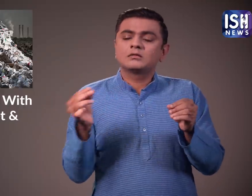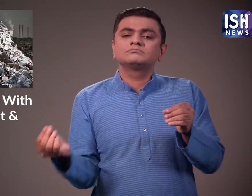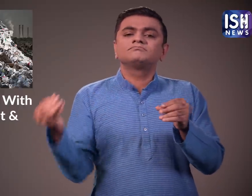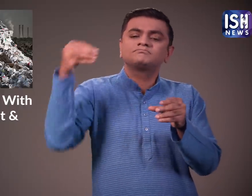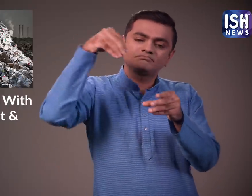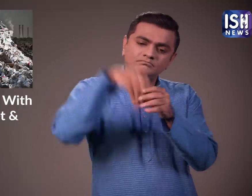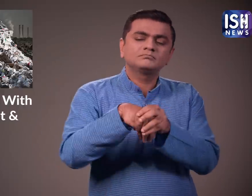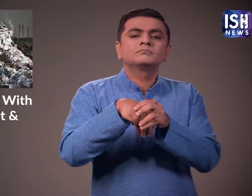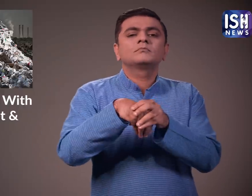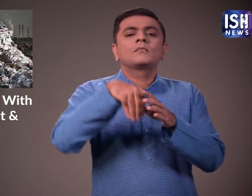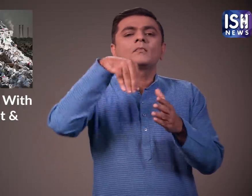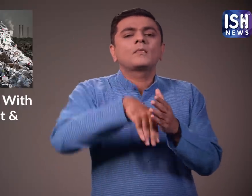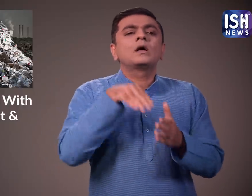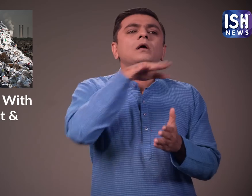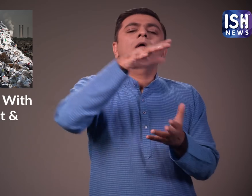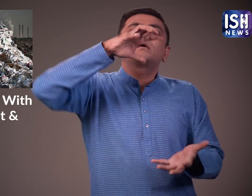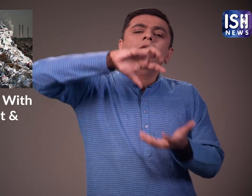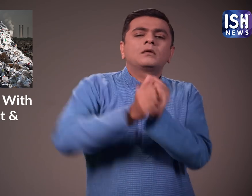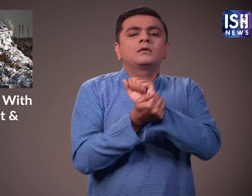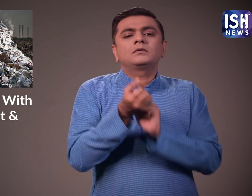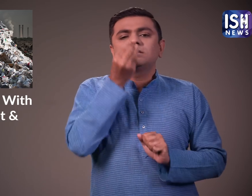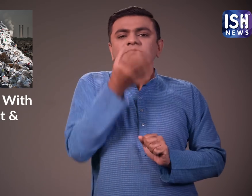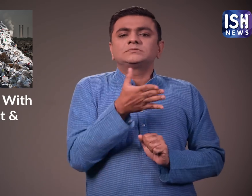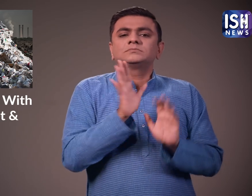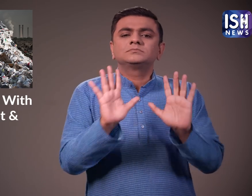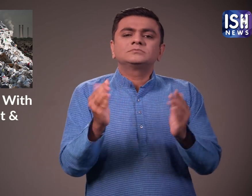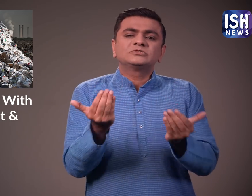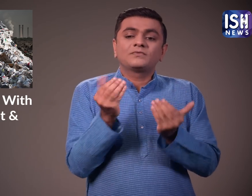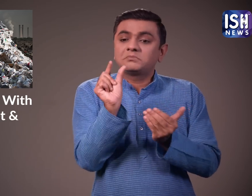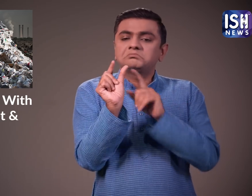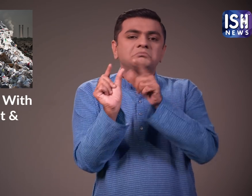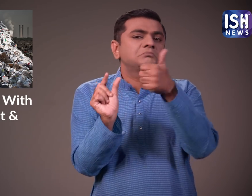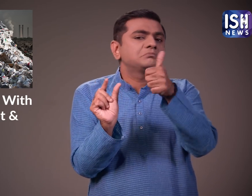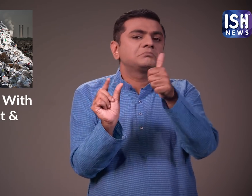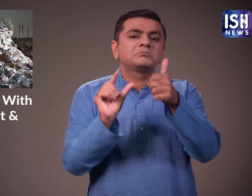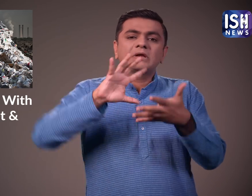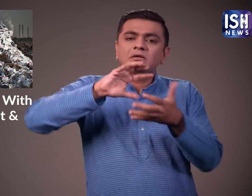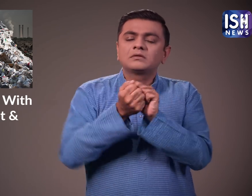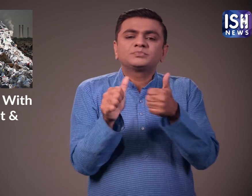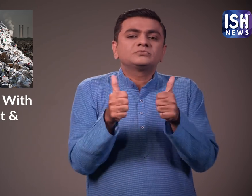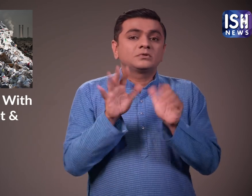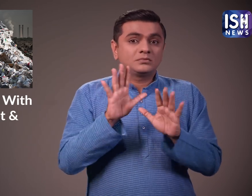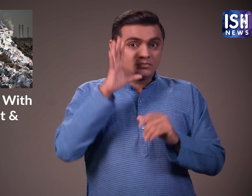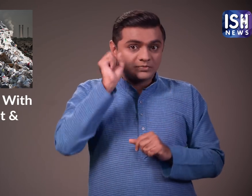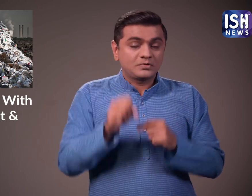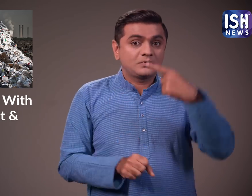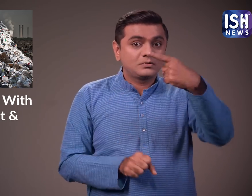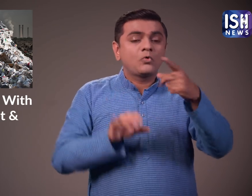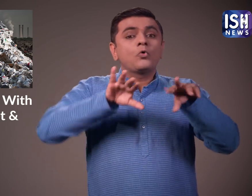और छोटे टुकड़े को बचाने के तभी इसे रीसाइकल किया जा सकता है और पर्यावरन को बचाया जा सकता है या